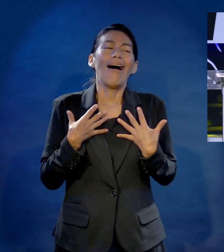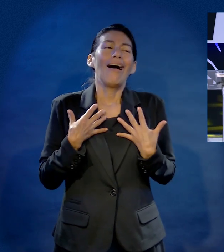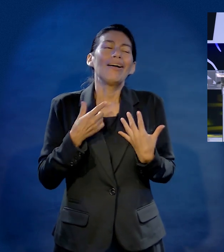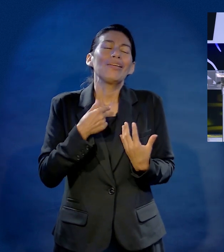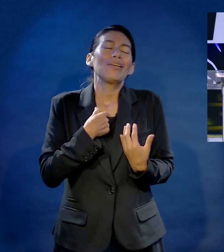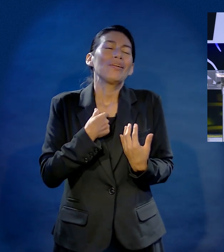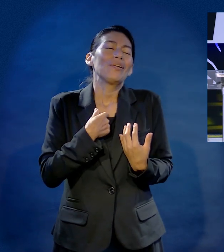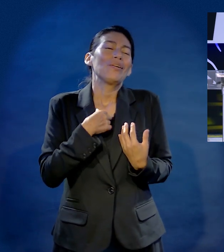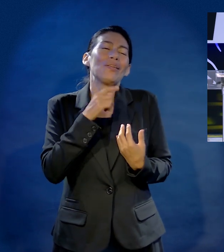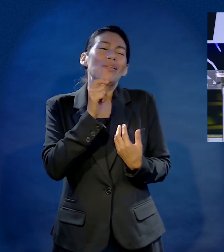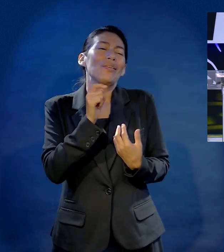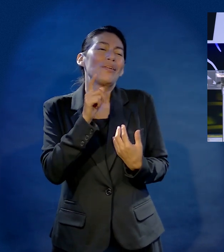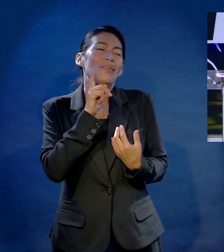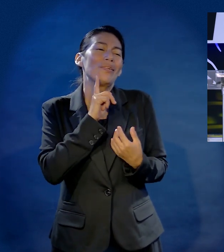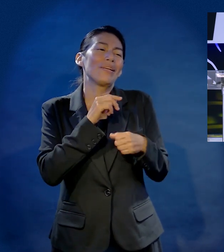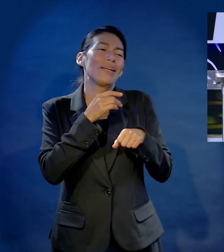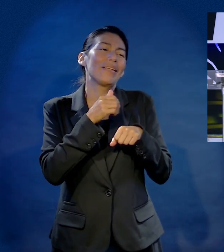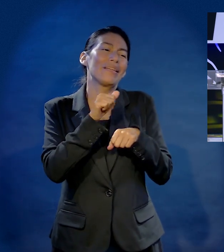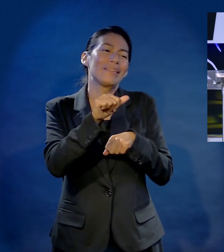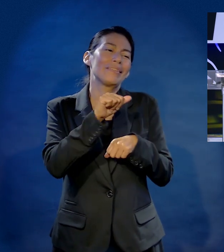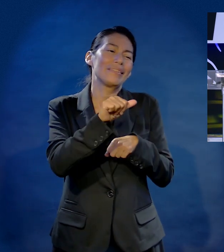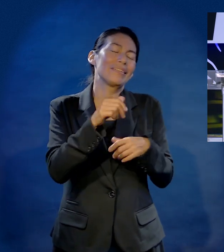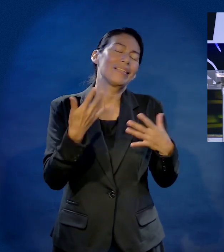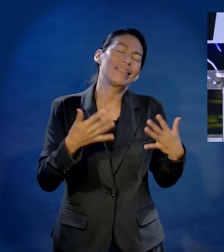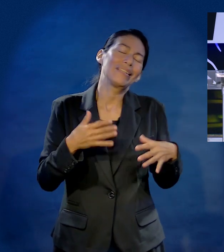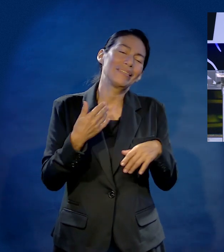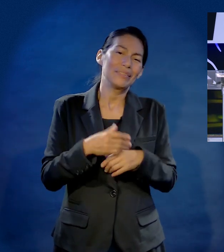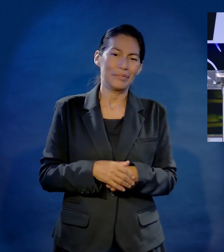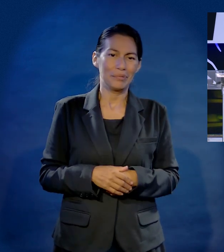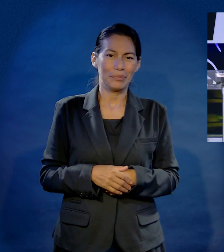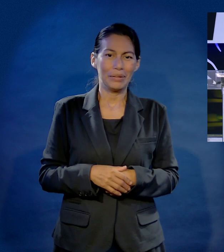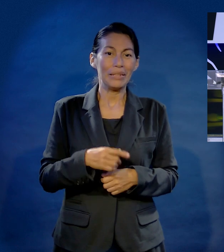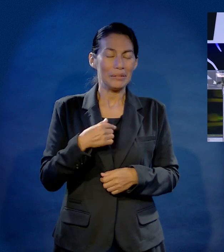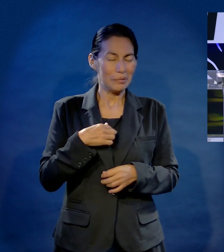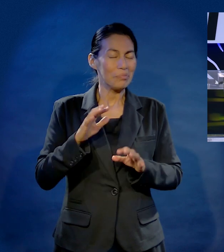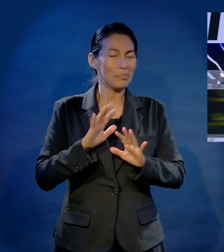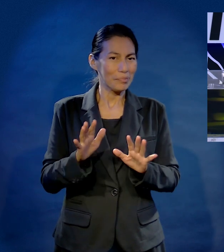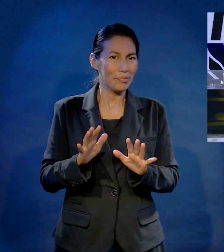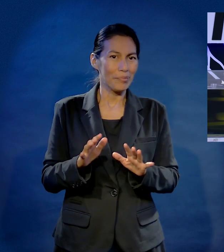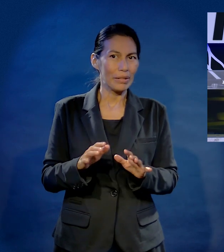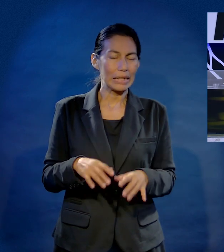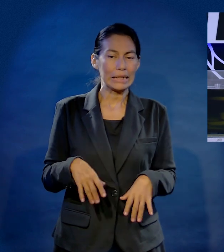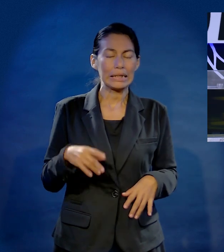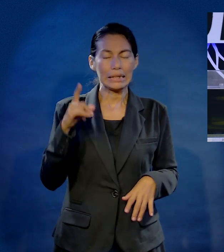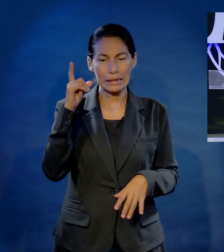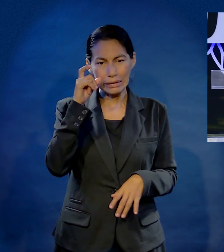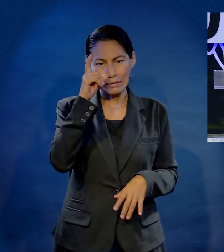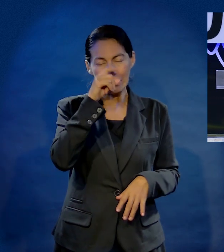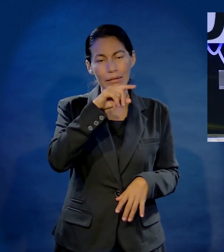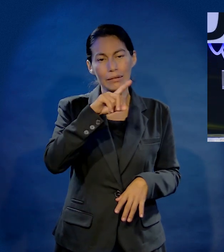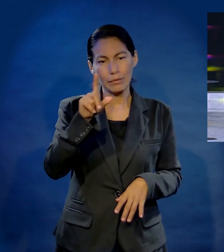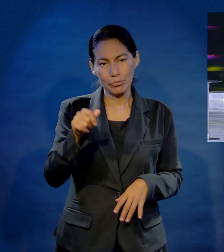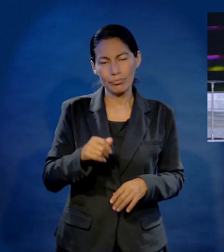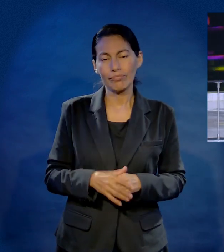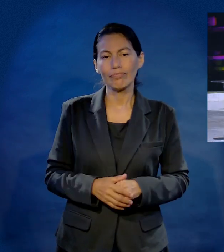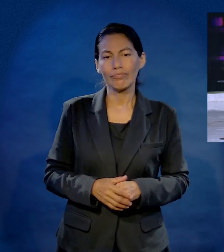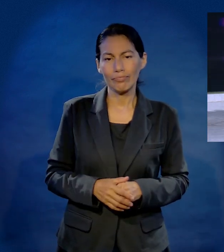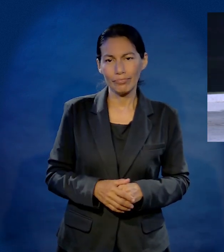emocionan mal. Ay, pastor, soy la número 16 en la lista. Ya me tocaba. Sí, ya te tocaba. Ya verás